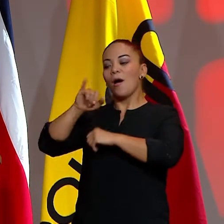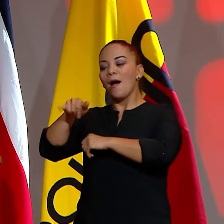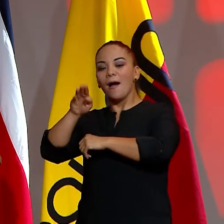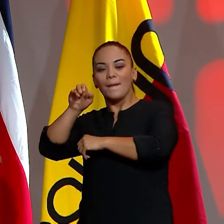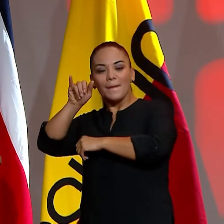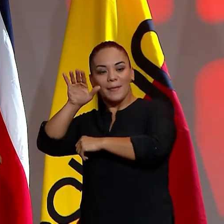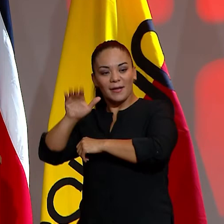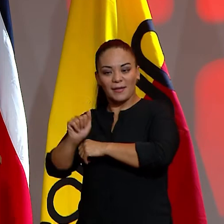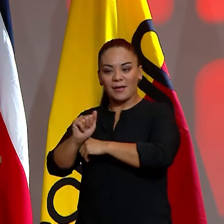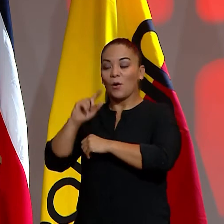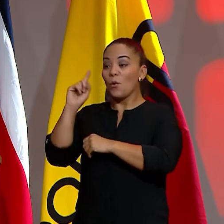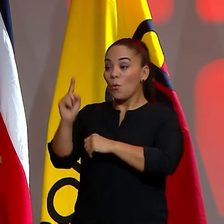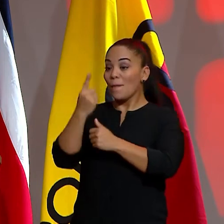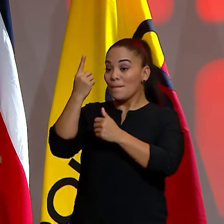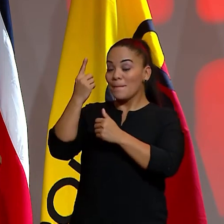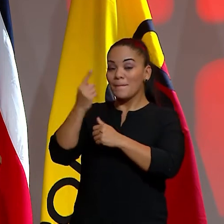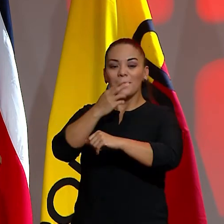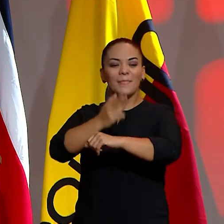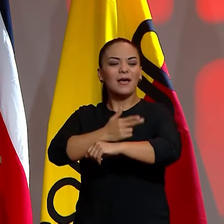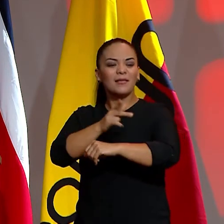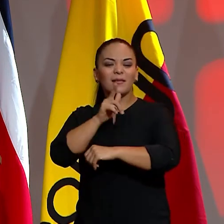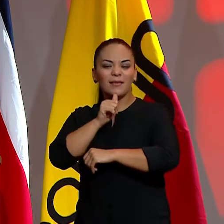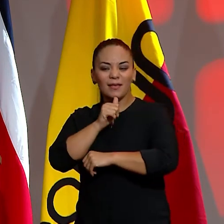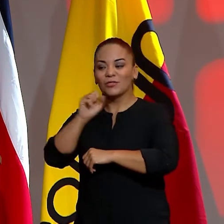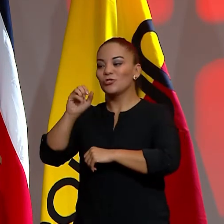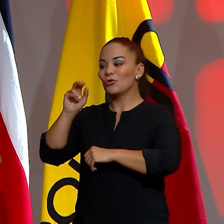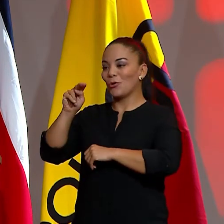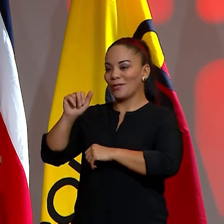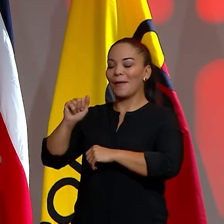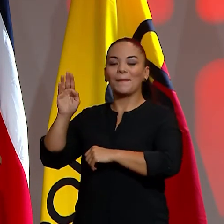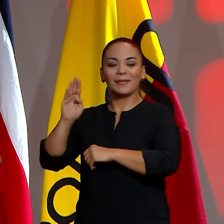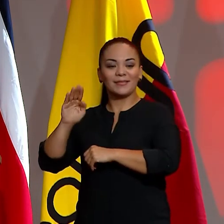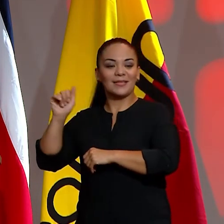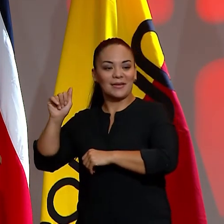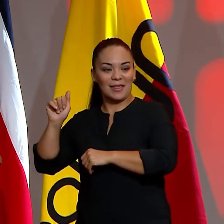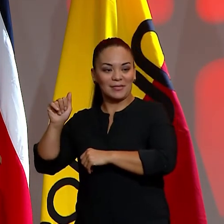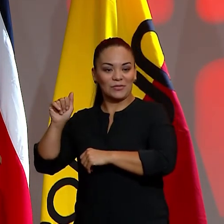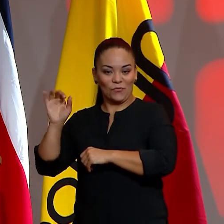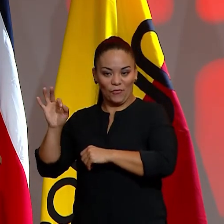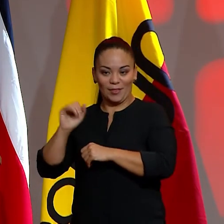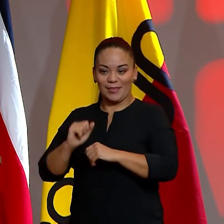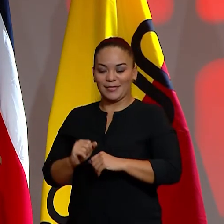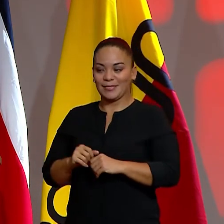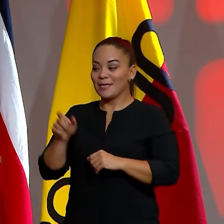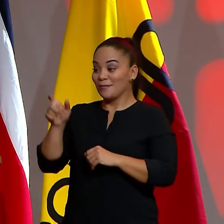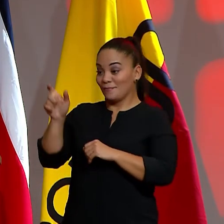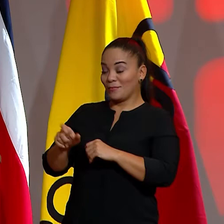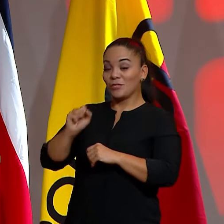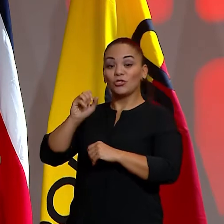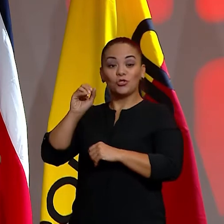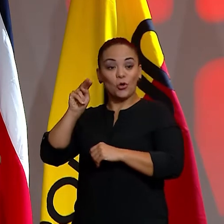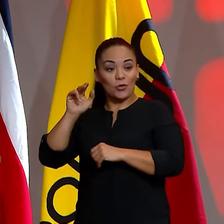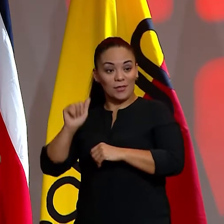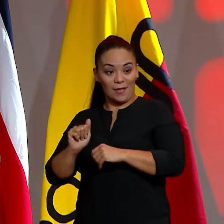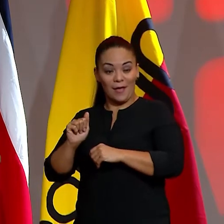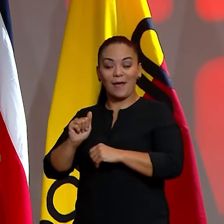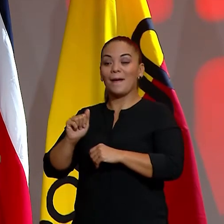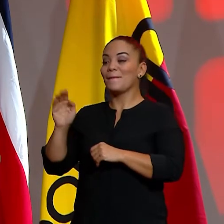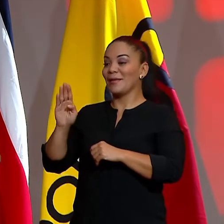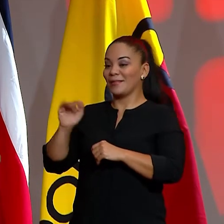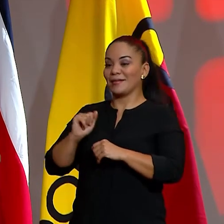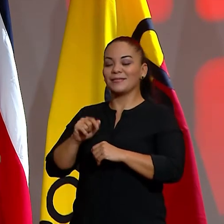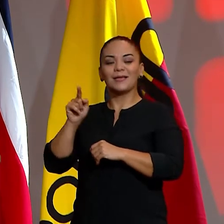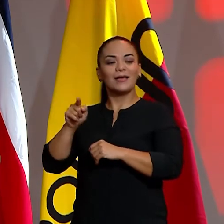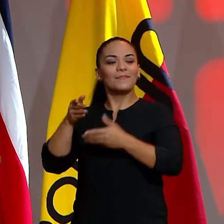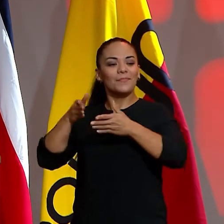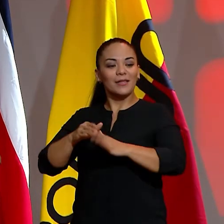Una de sus primeras madrinas, Sonia Beatriz Arguedas Fuentes, Sonia Beatriz Arguedas Fuentes, hija